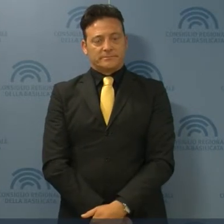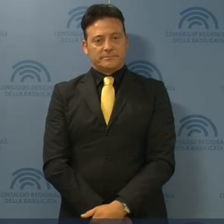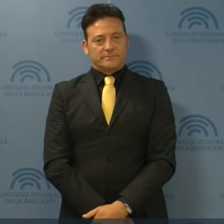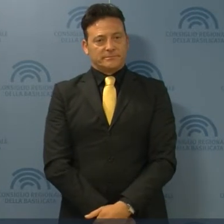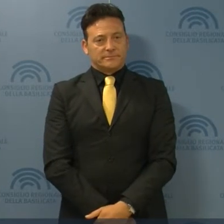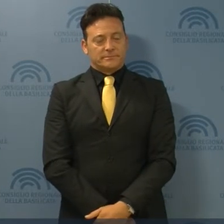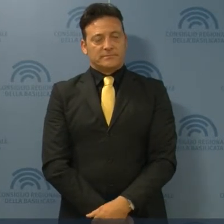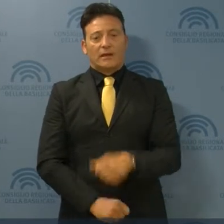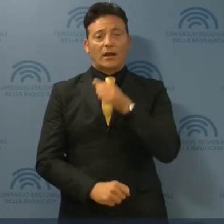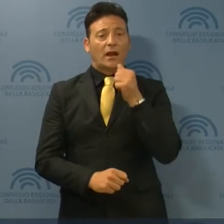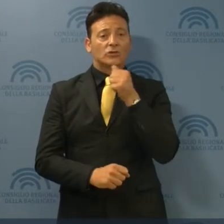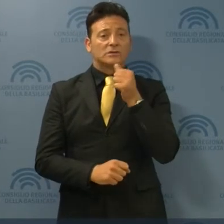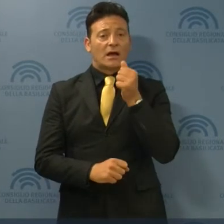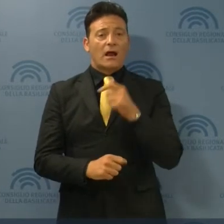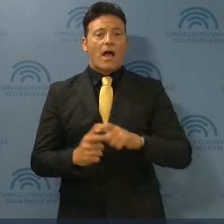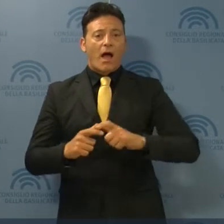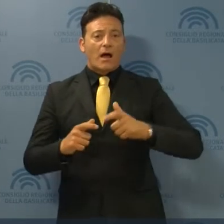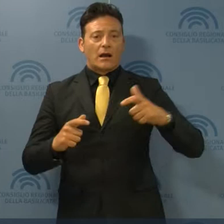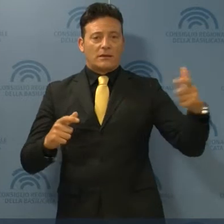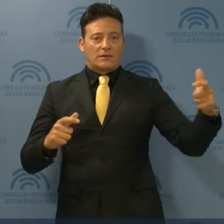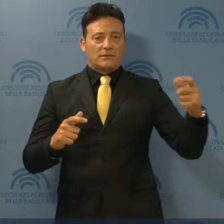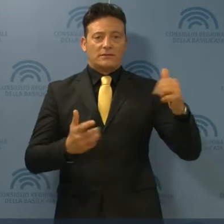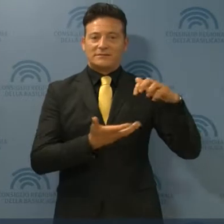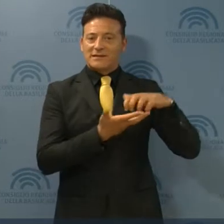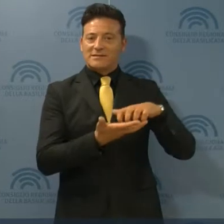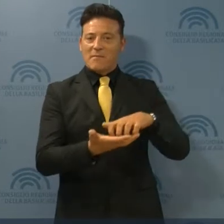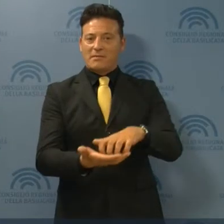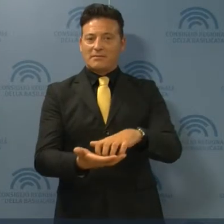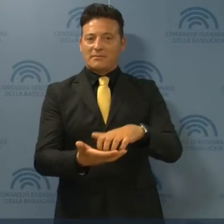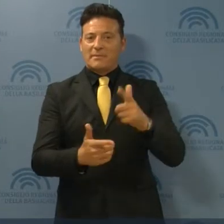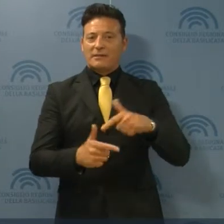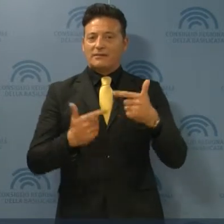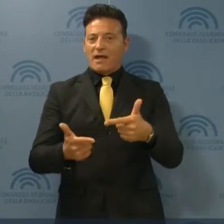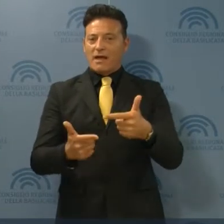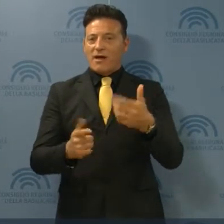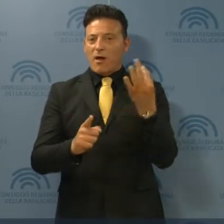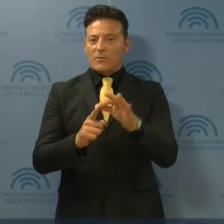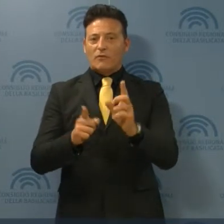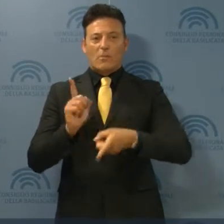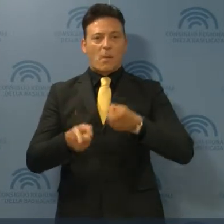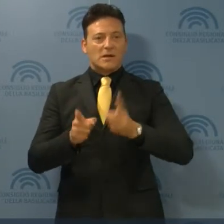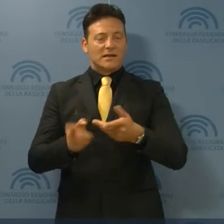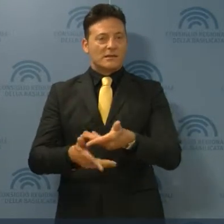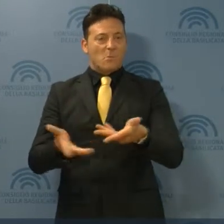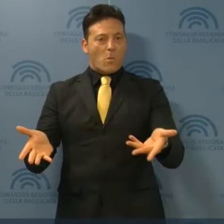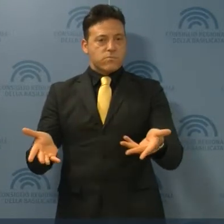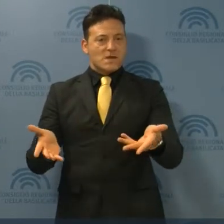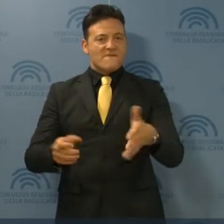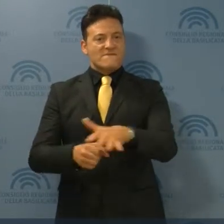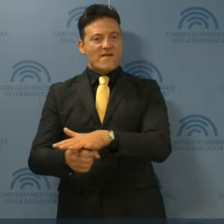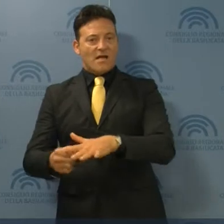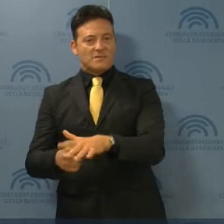E' necessario incrementare gli stanziamenti per mettere al centro delle politiche pubbliche le